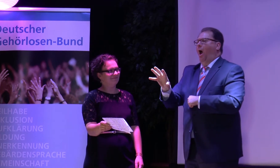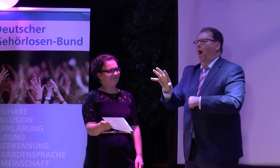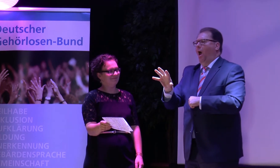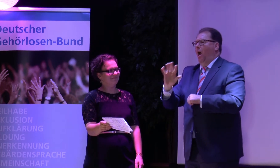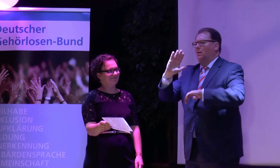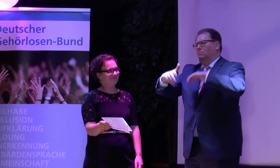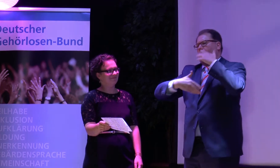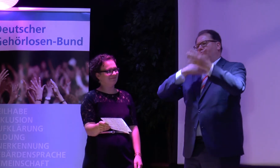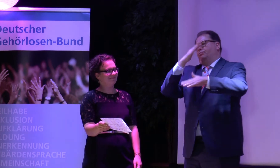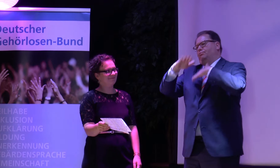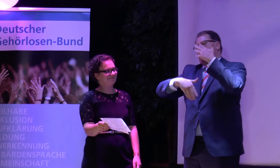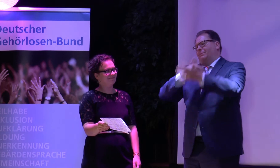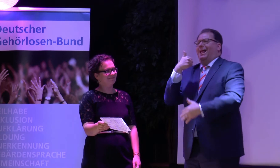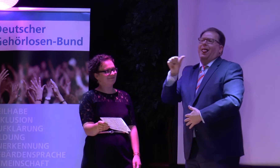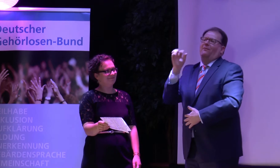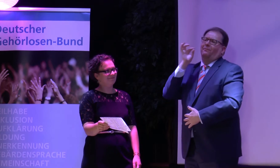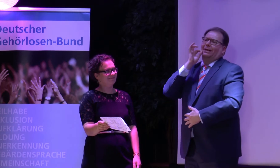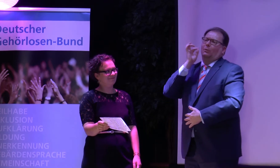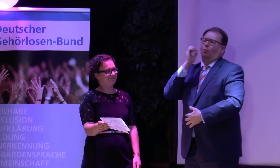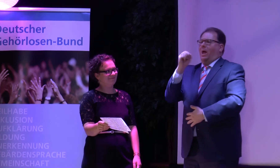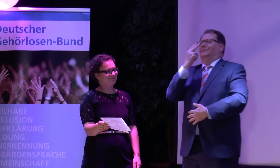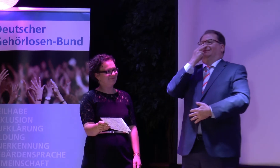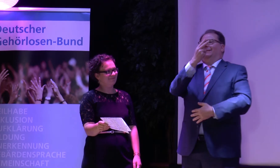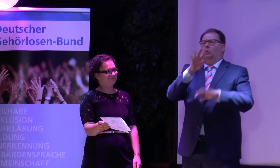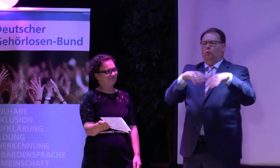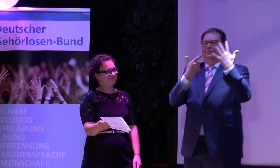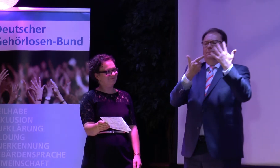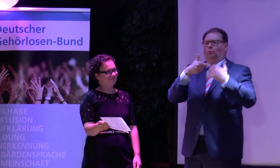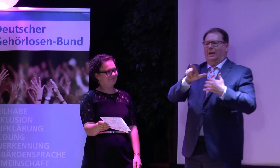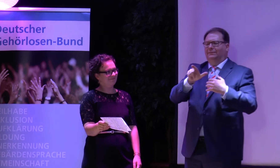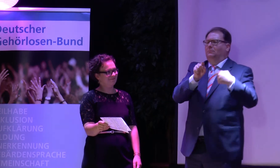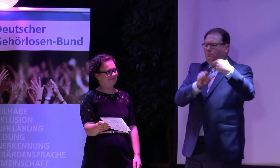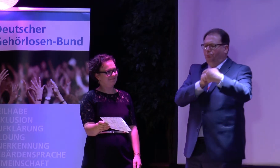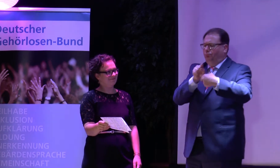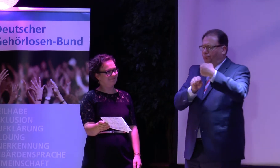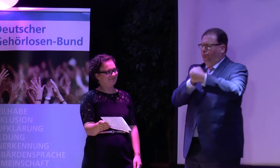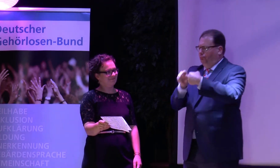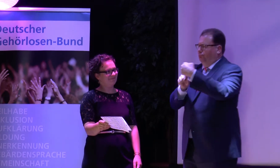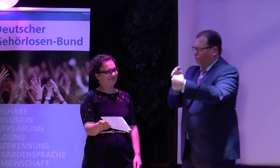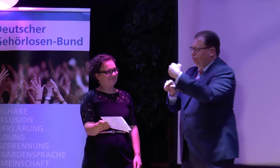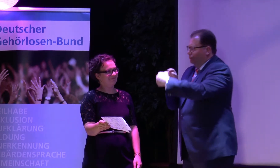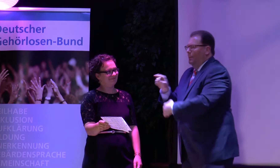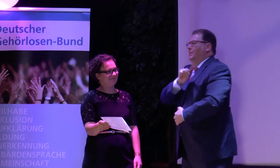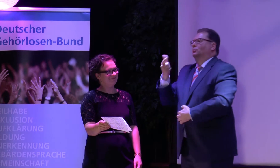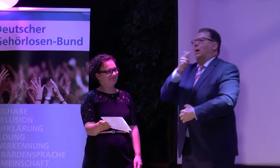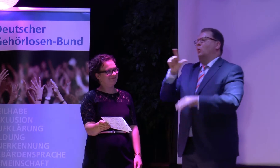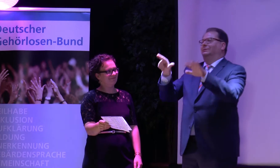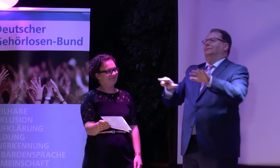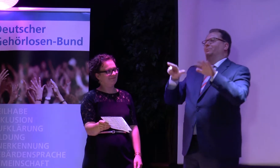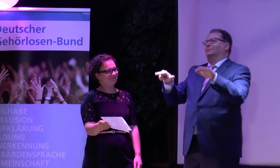praktisch eine Dia-Schau sehen. Die Zeit dauert 11 Minuten und die zeigt